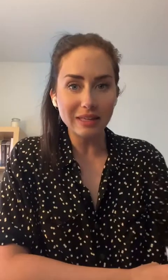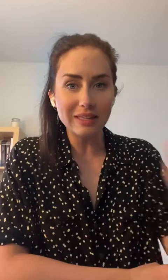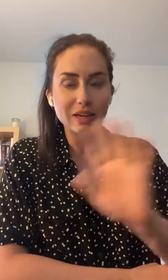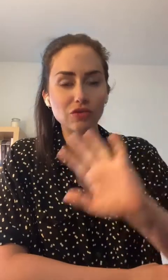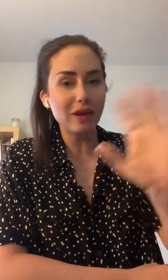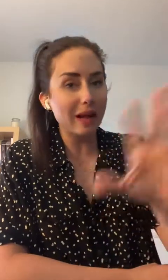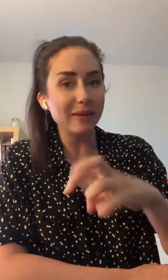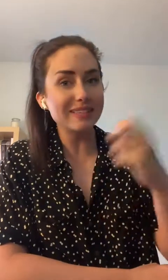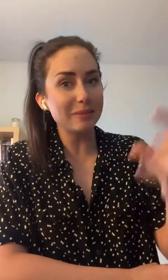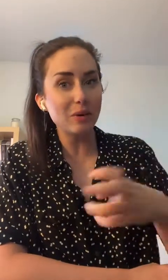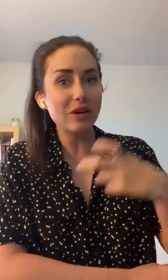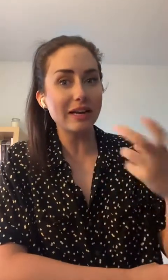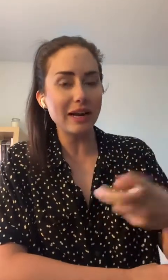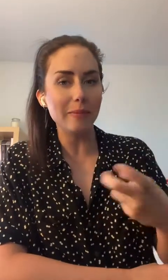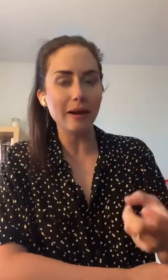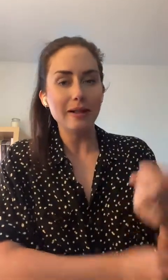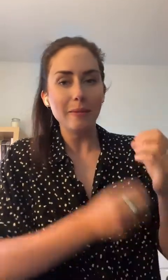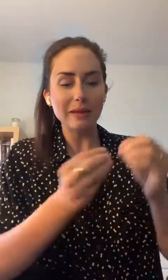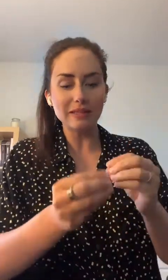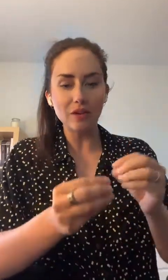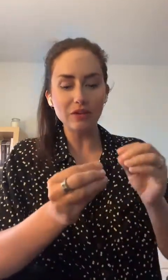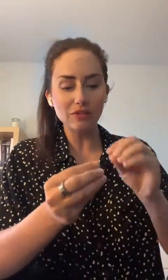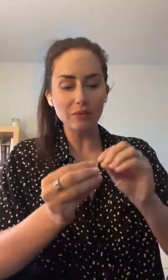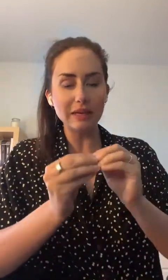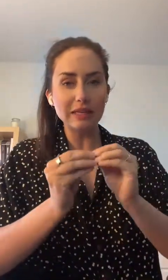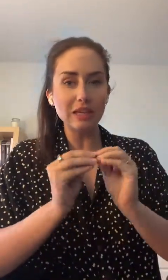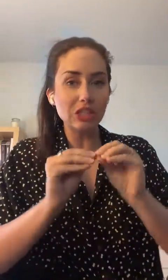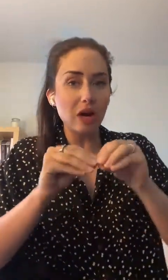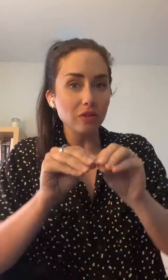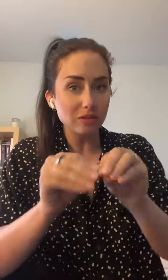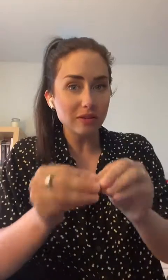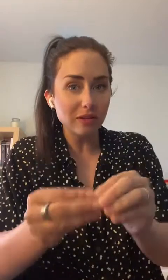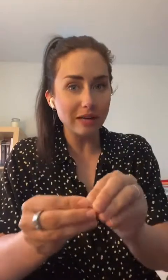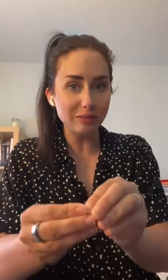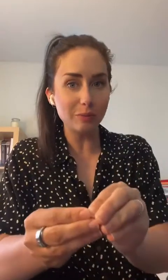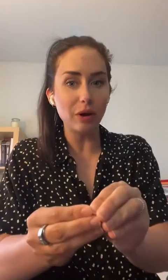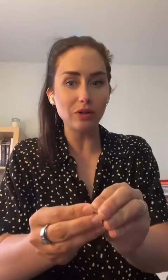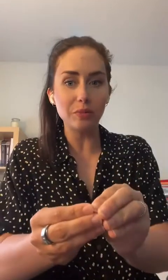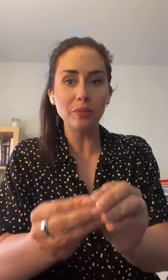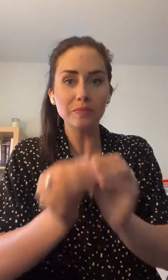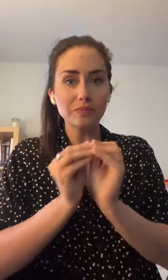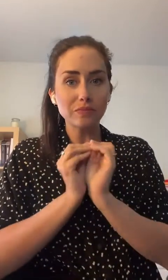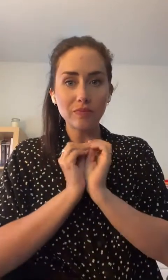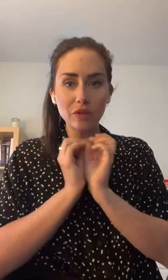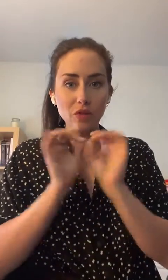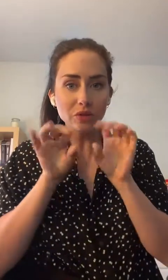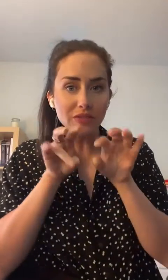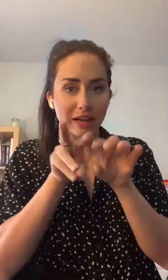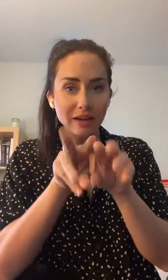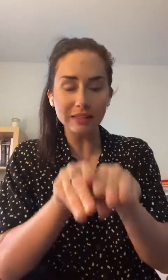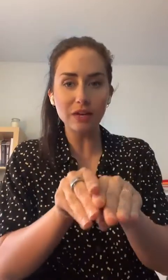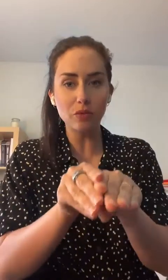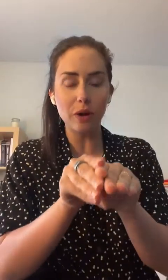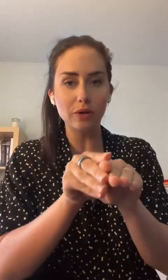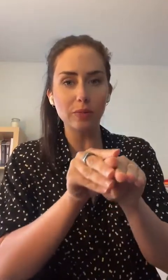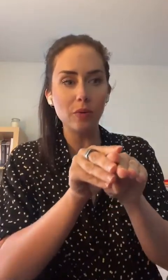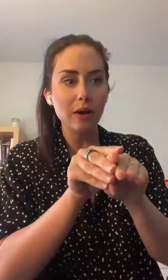maquillage, vous le ramassez pas réellement, parce qu'en fait, votre maquillage rentre dans les petits pores de peau. Donc, il vient rentrer dans vos pores de peau,